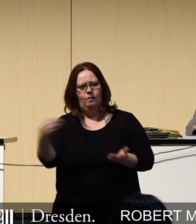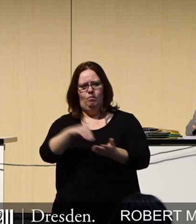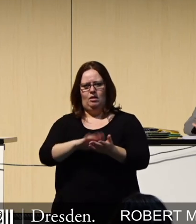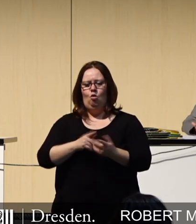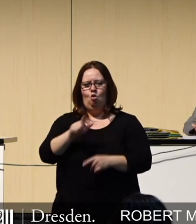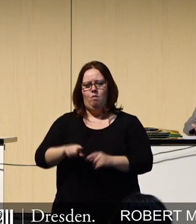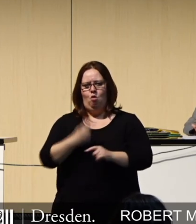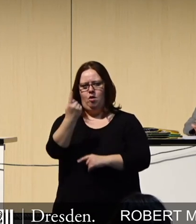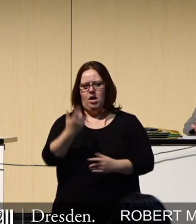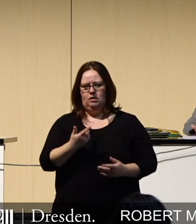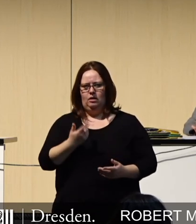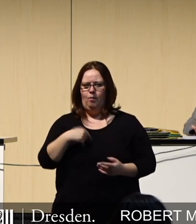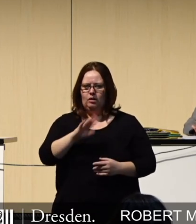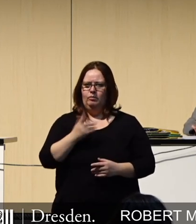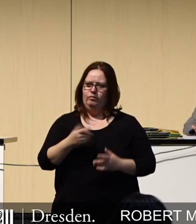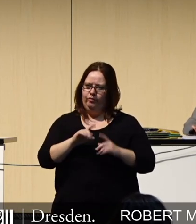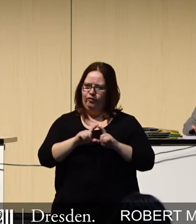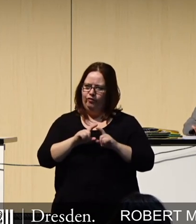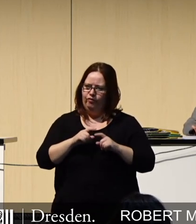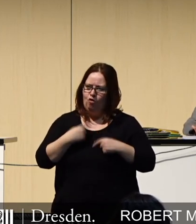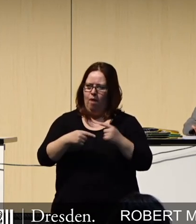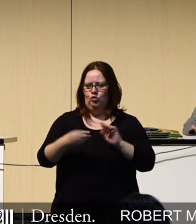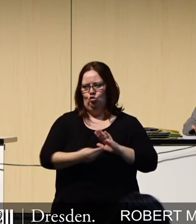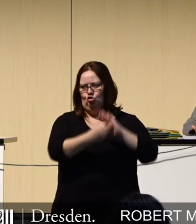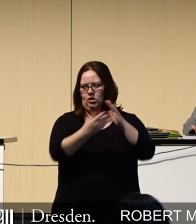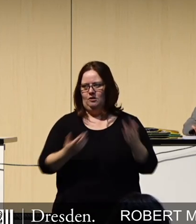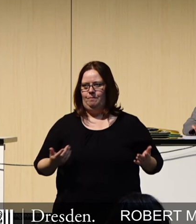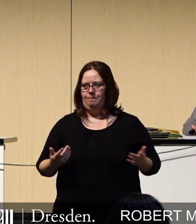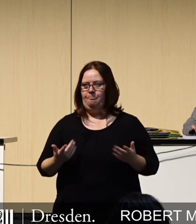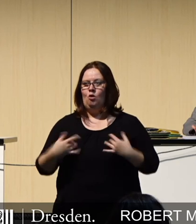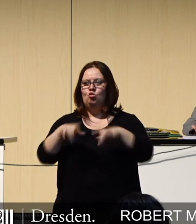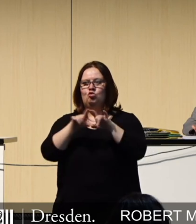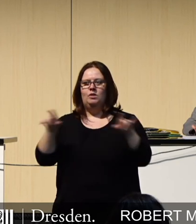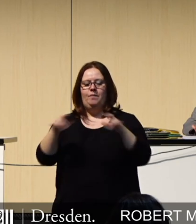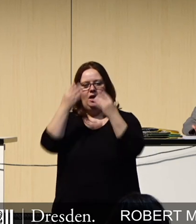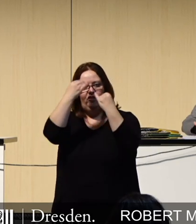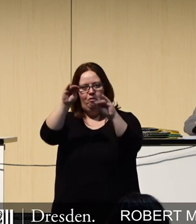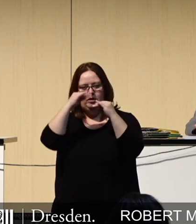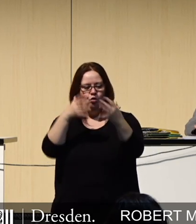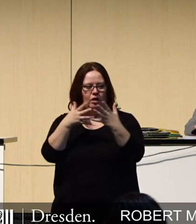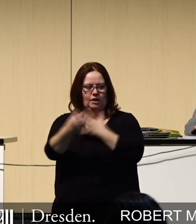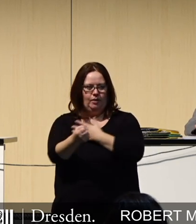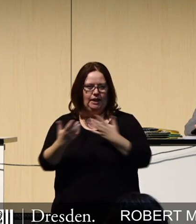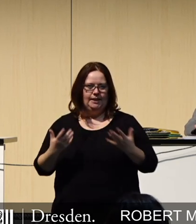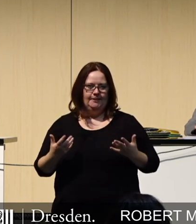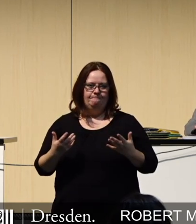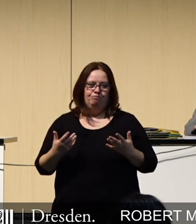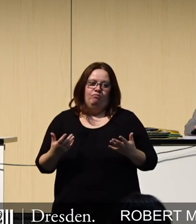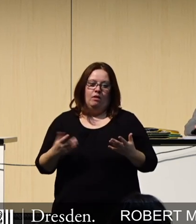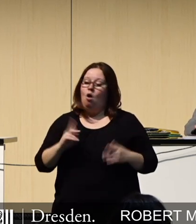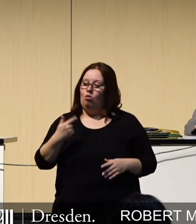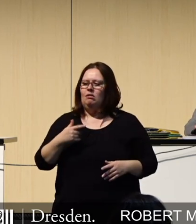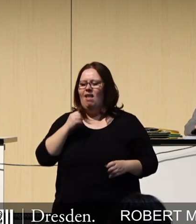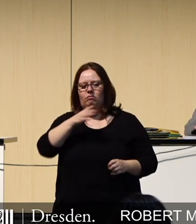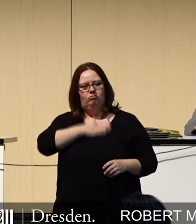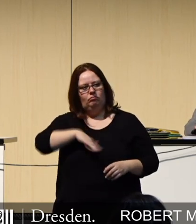unseren Oberbürgermeister bei diesem Vorhaben zu unterstützen. Und zum Thema Information und Transparenz. Ich kritisiere auch